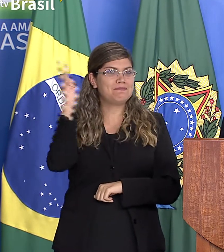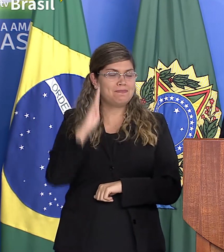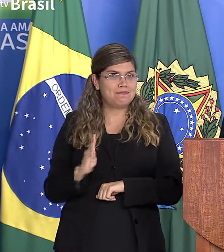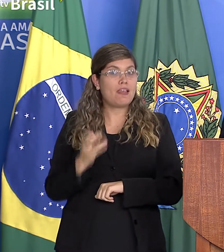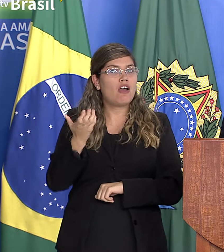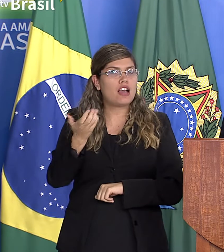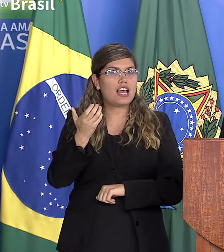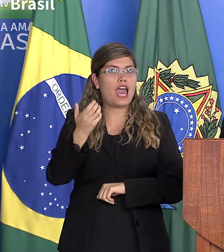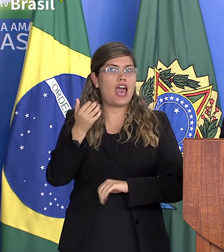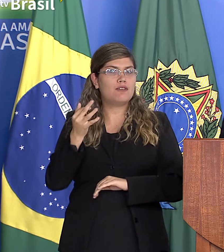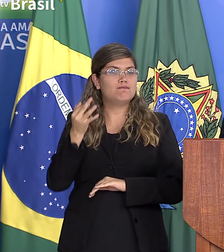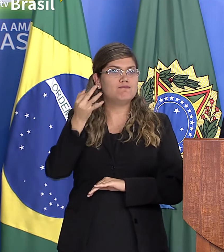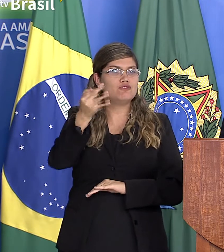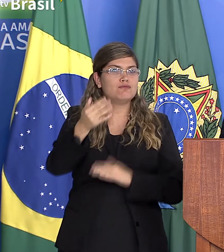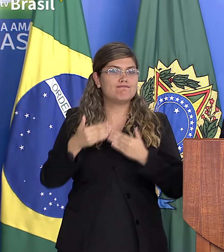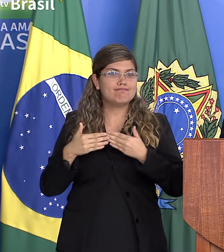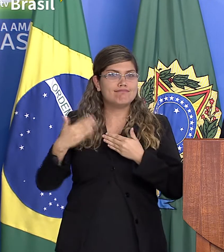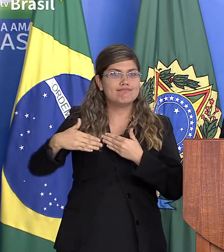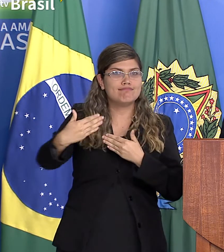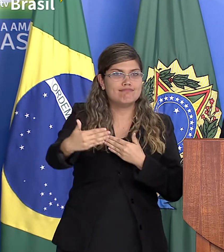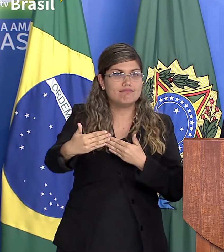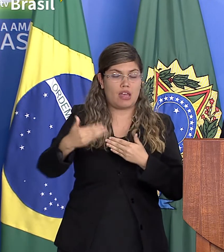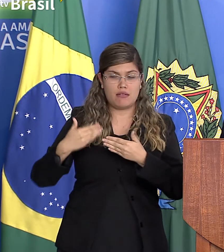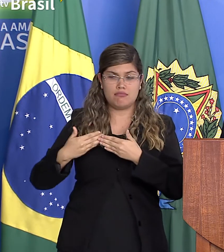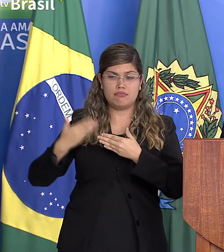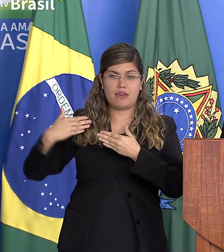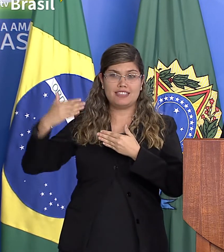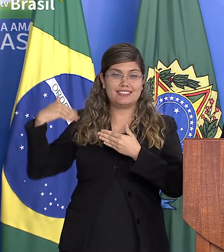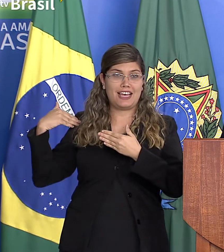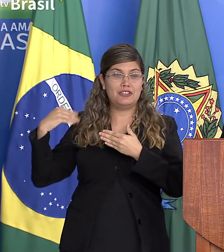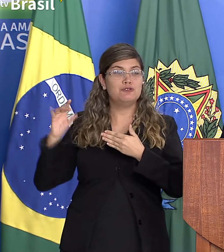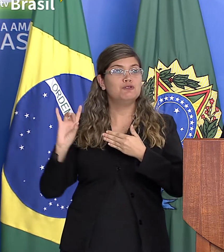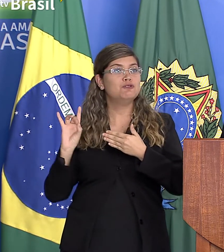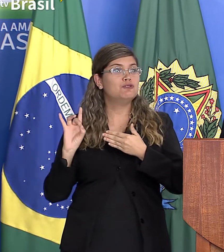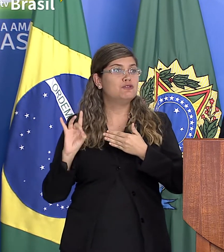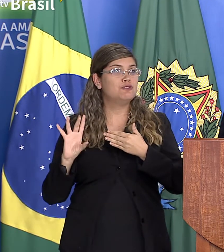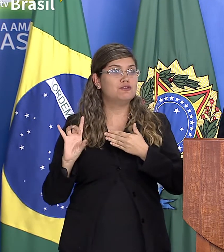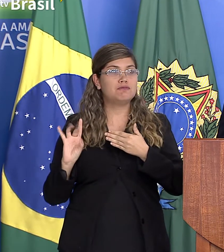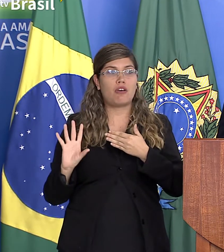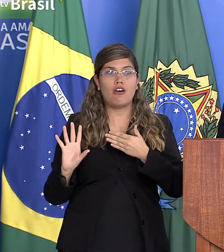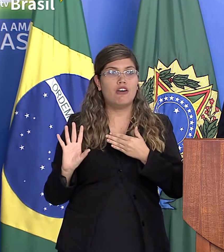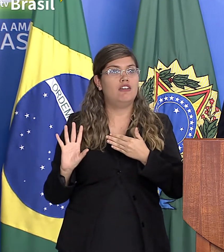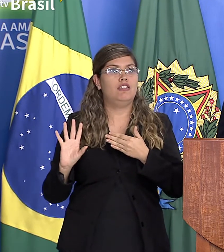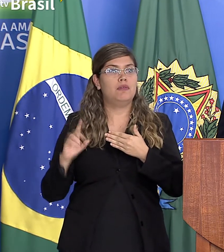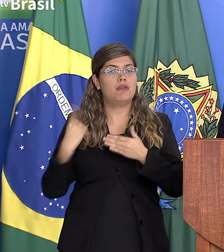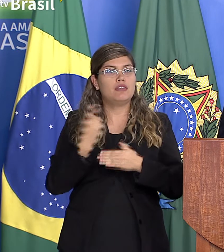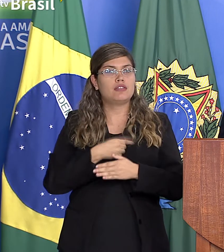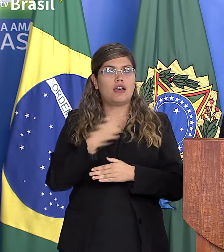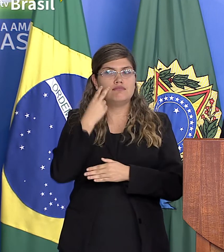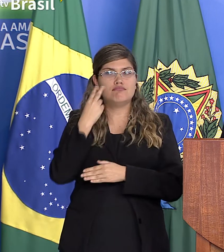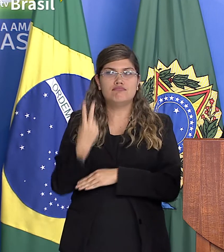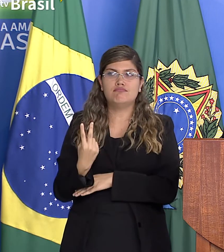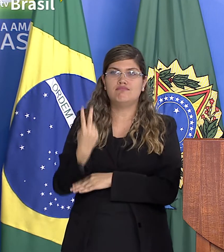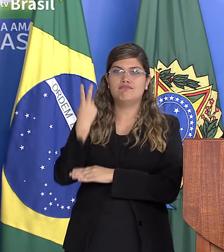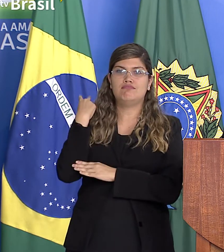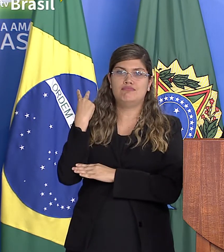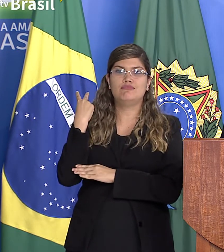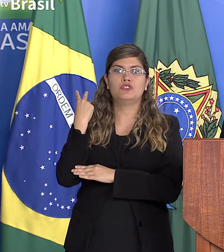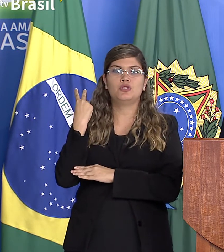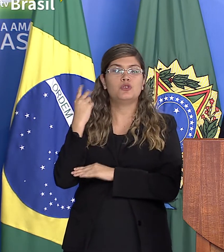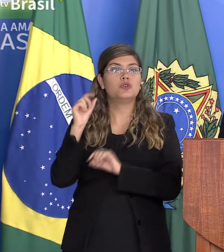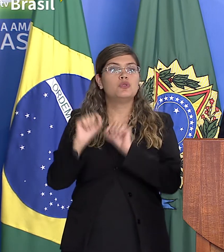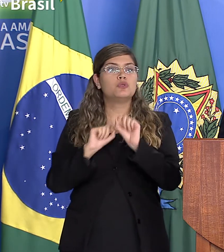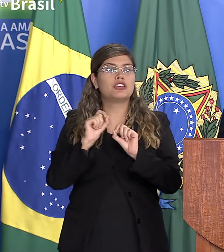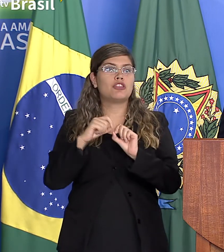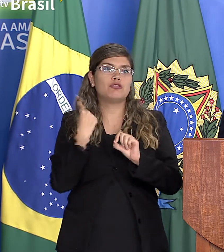o passado que sirva apenas para nós nos basearmos no que nós não devemos